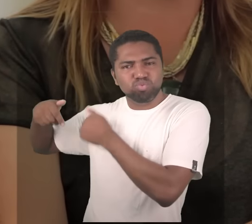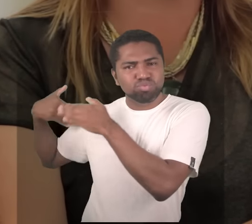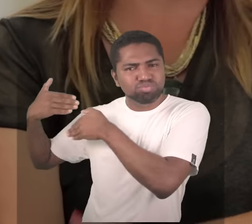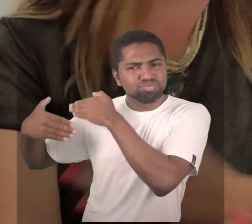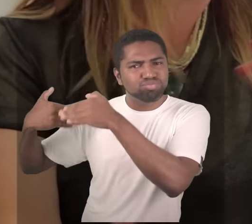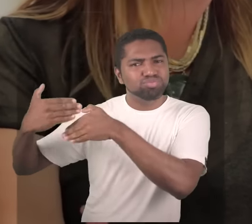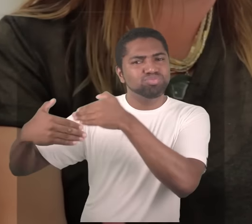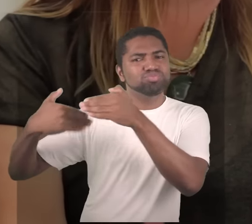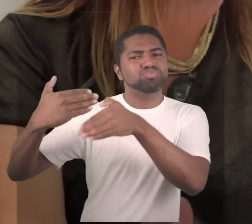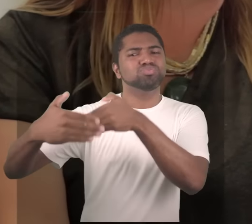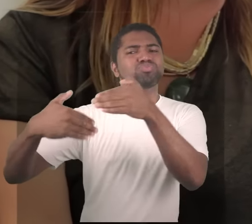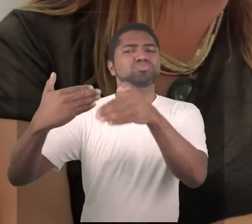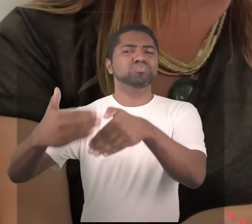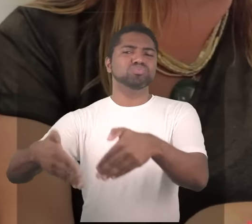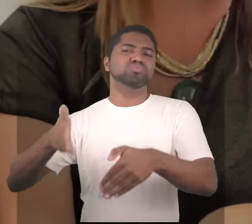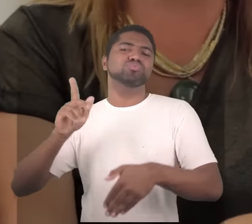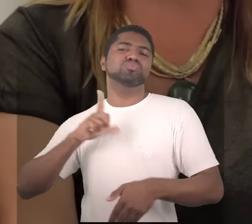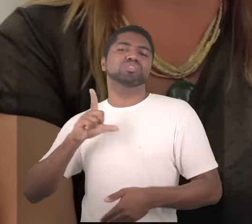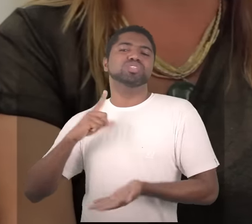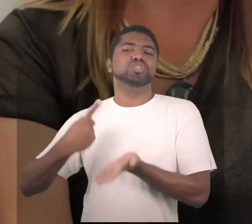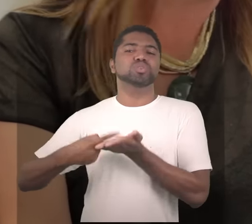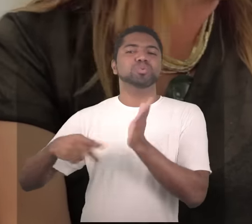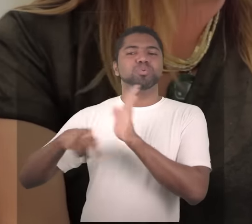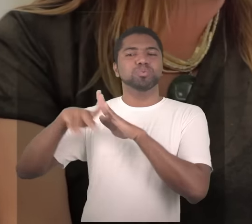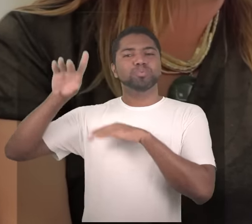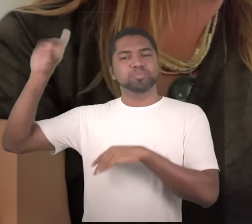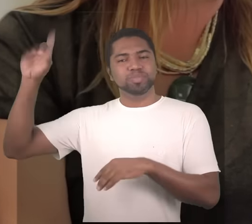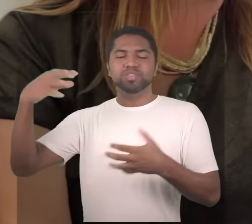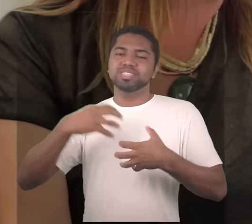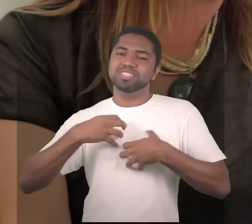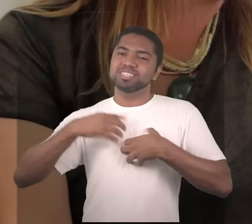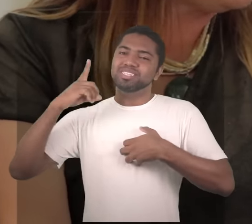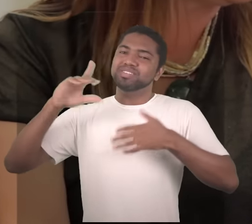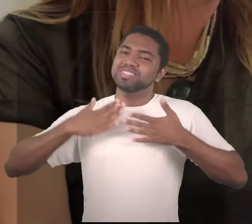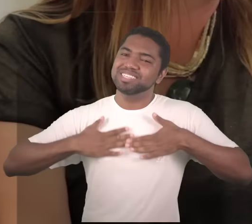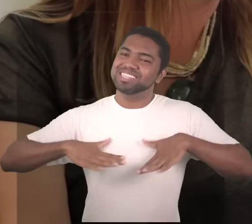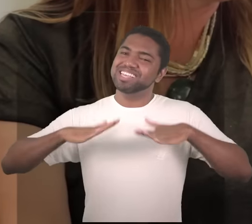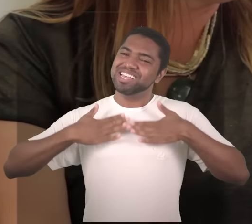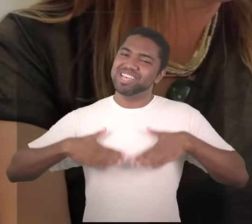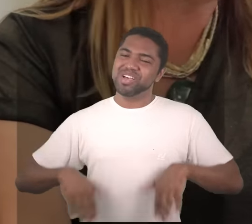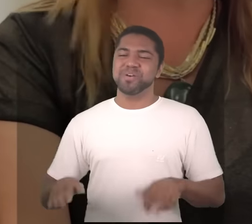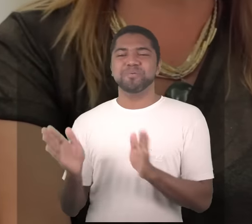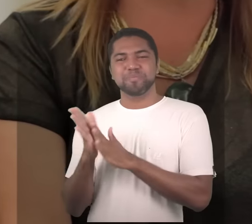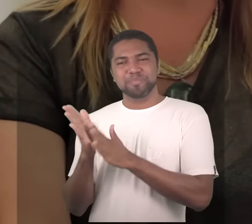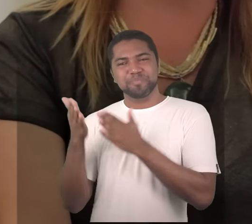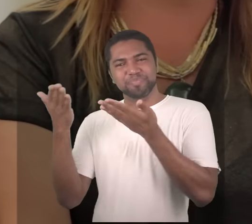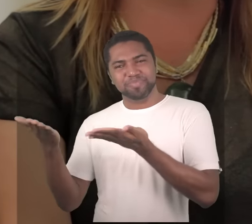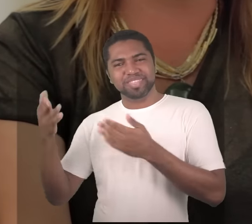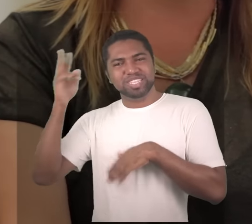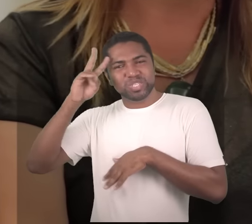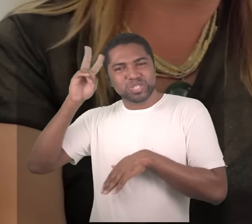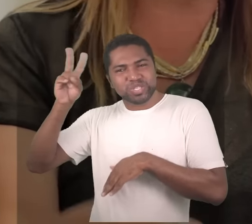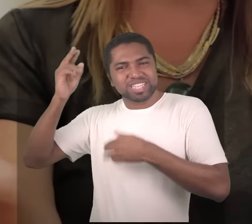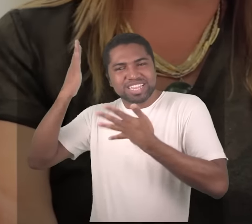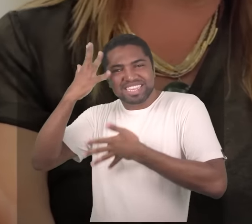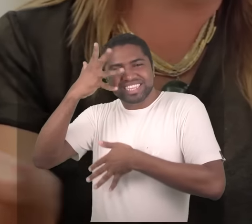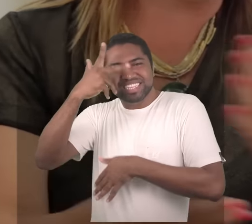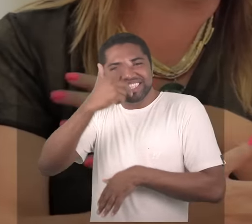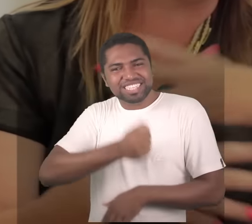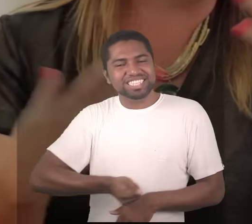fica mais leve tranquilo suave é isso parabéns obrigado tá uma história linda e vidas vidas